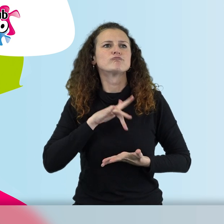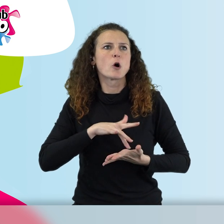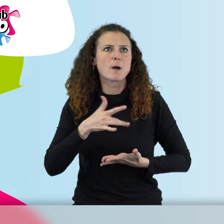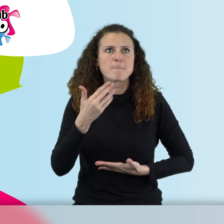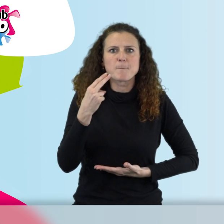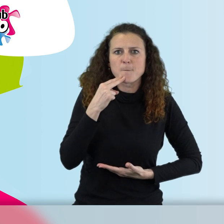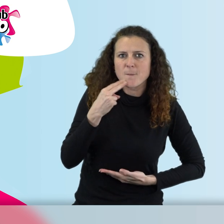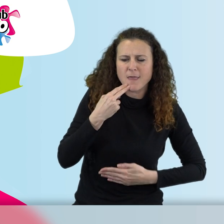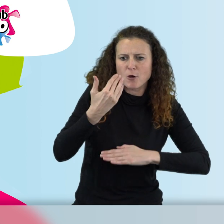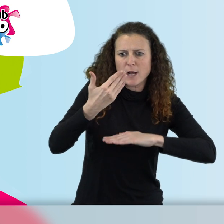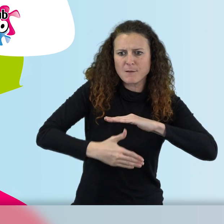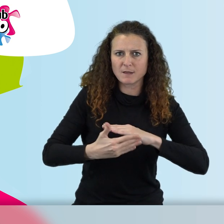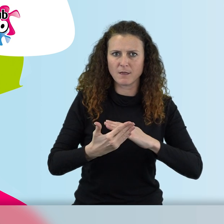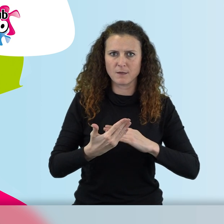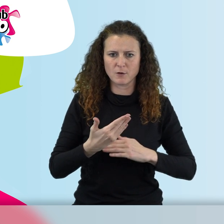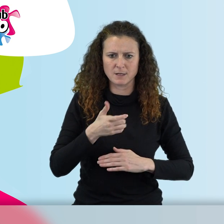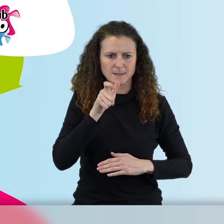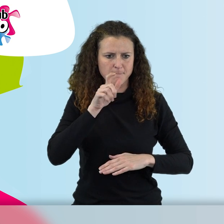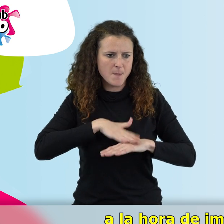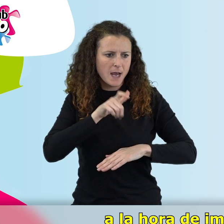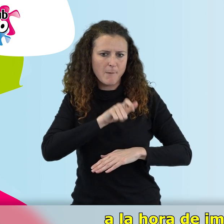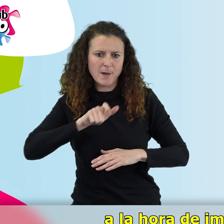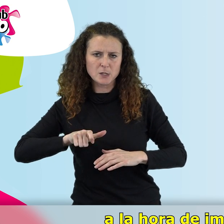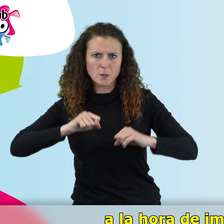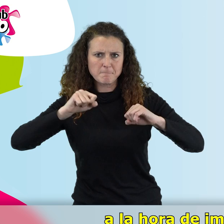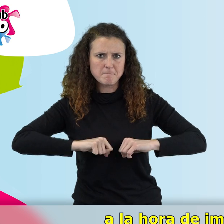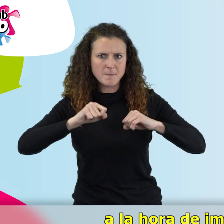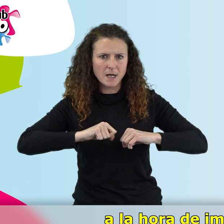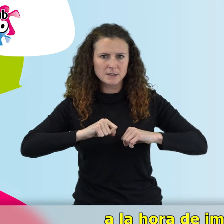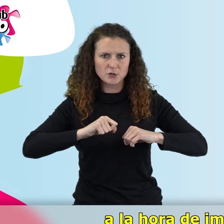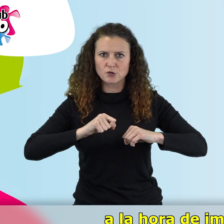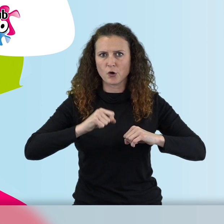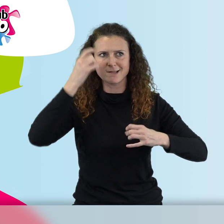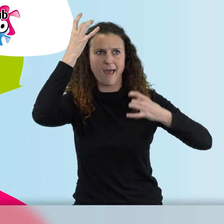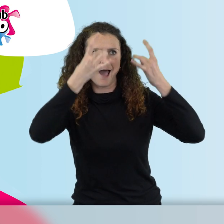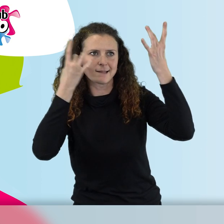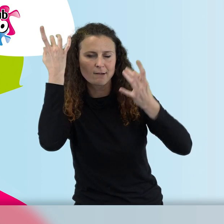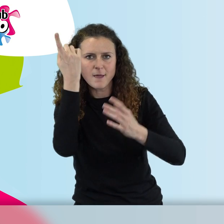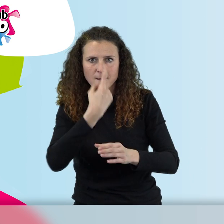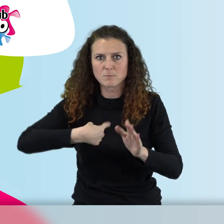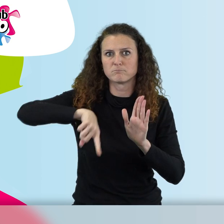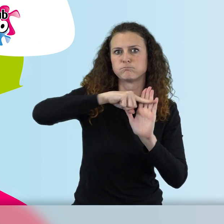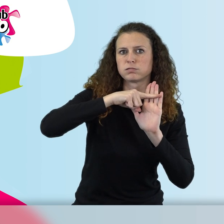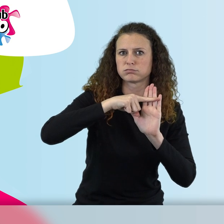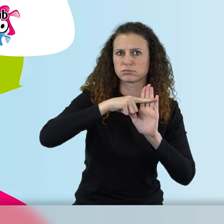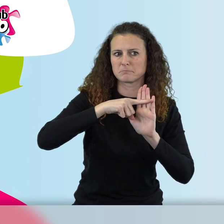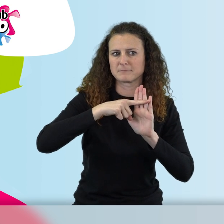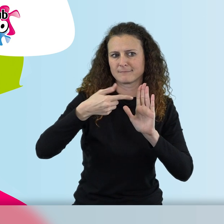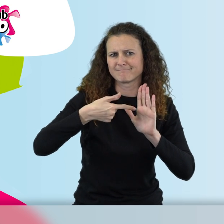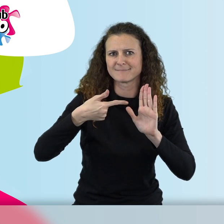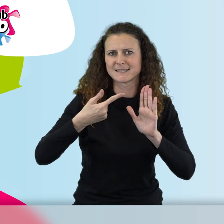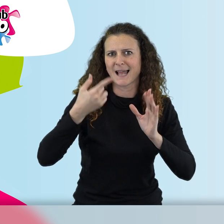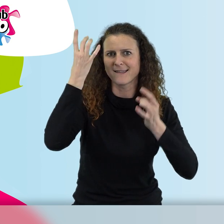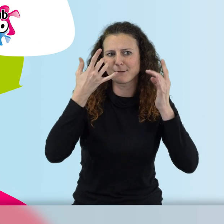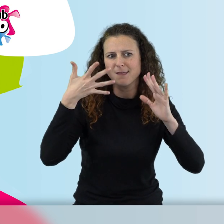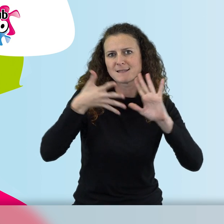miedos pueden frenar a las personas mayores a la hora de implicarse en actividades que supongan nuevos aprendizajes?